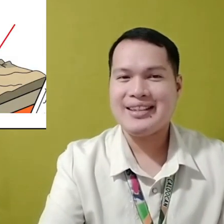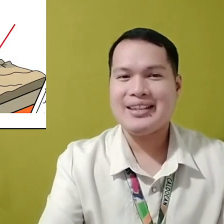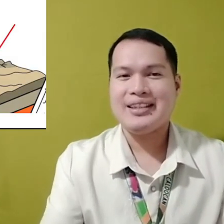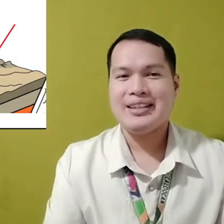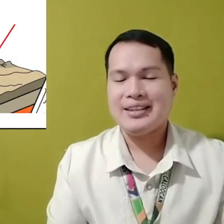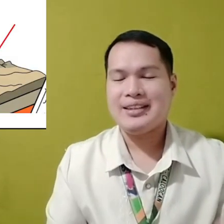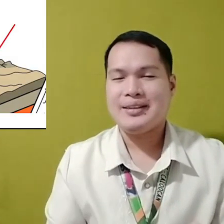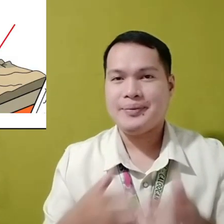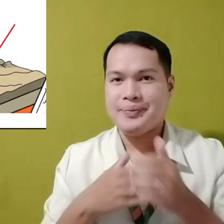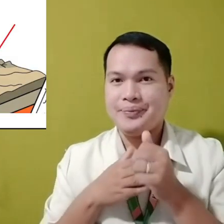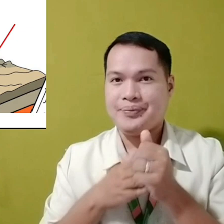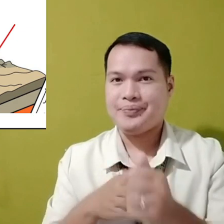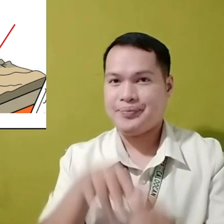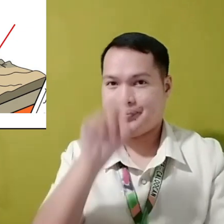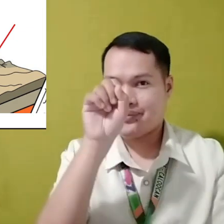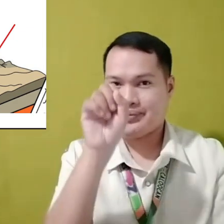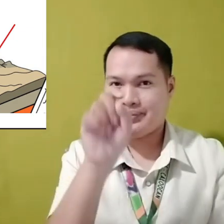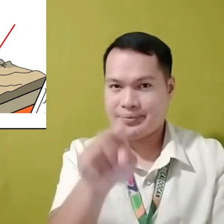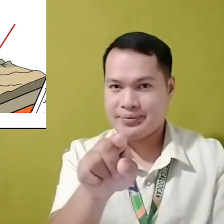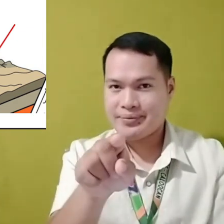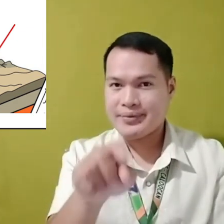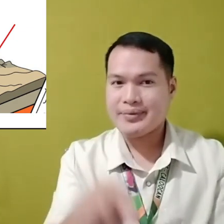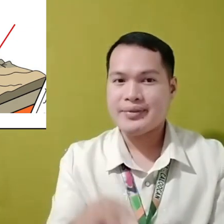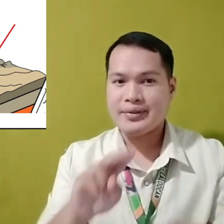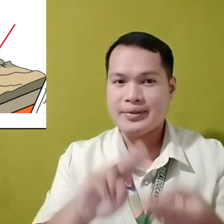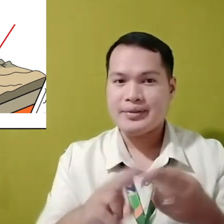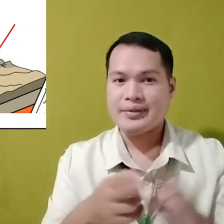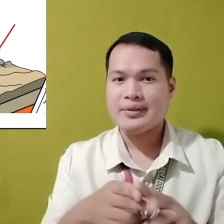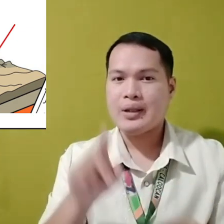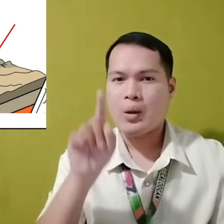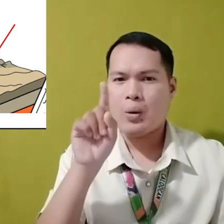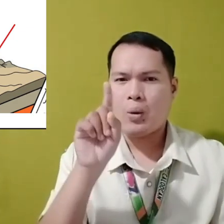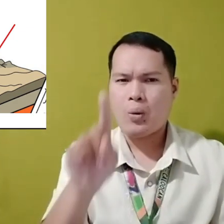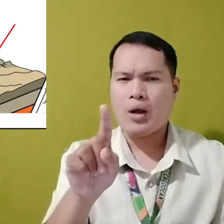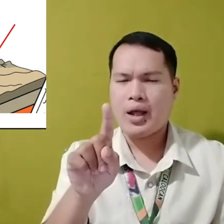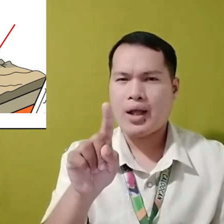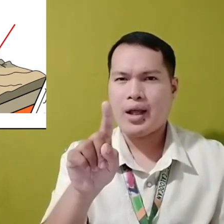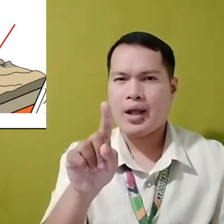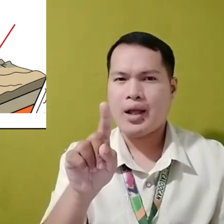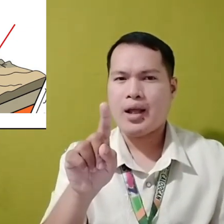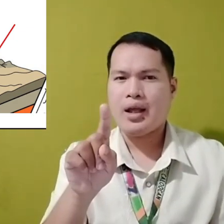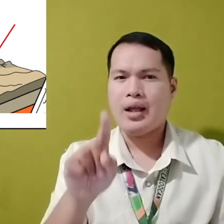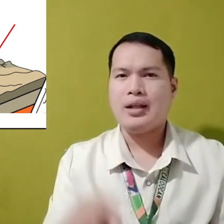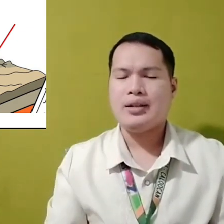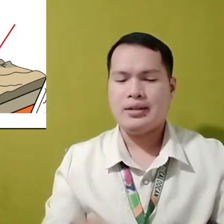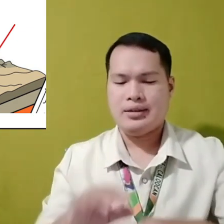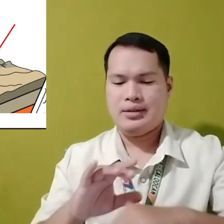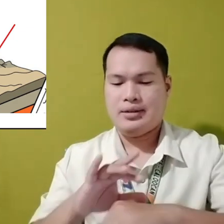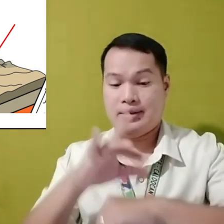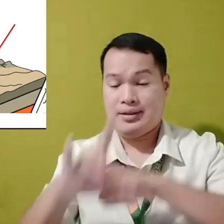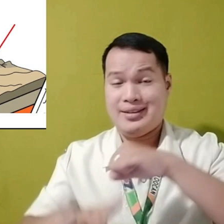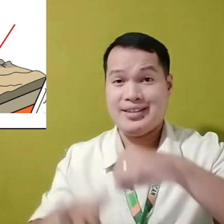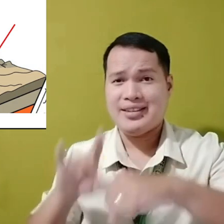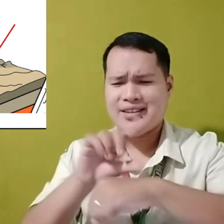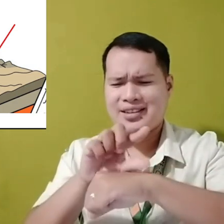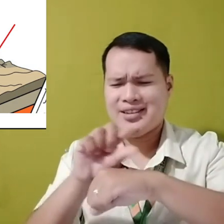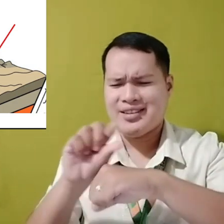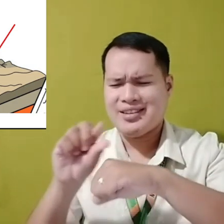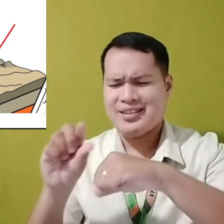Para sa ating guide questions, number one, ang